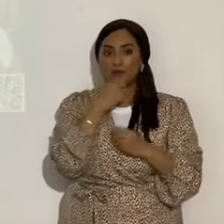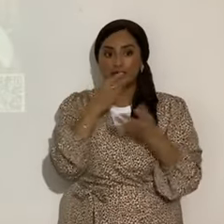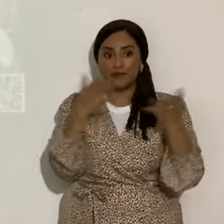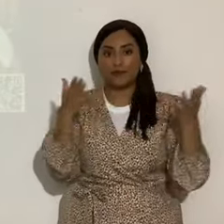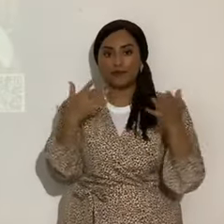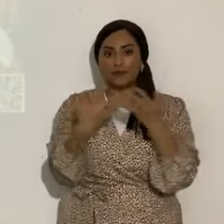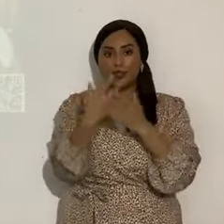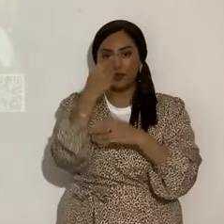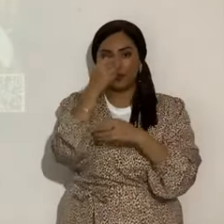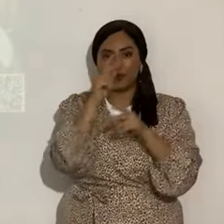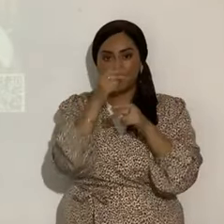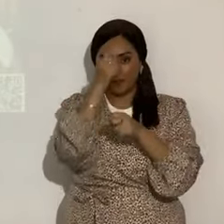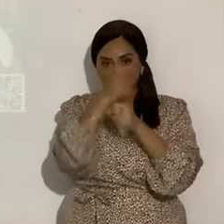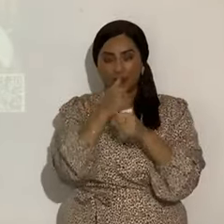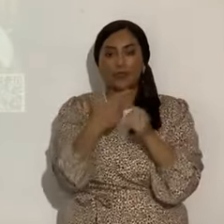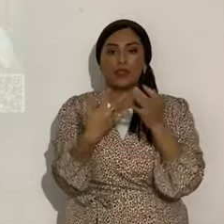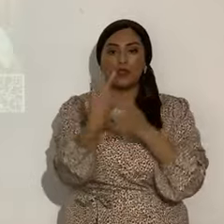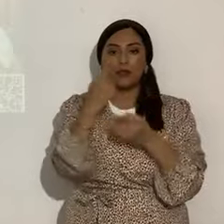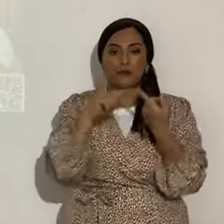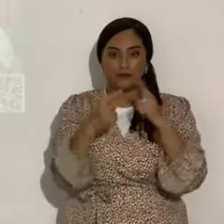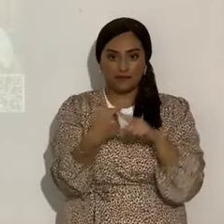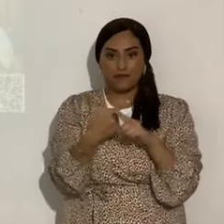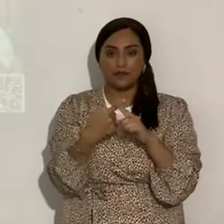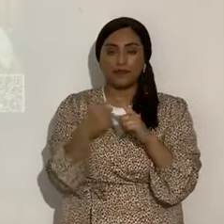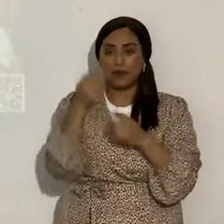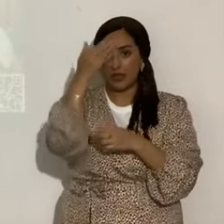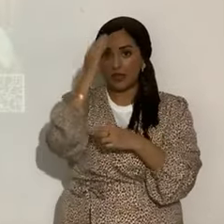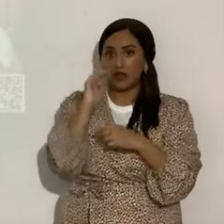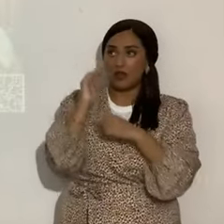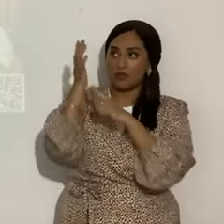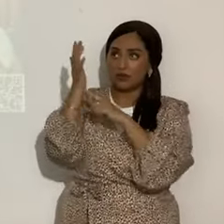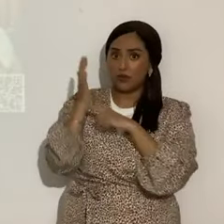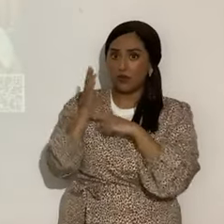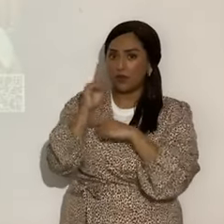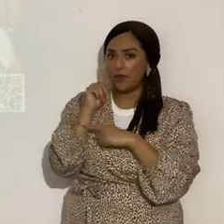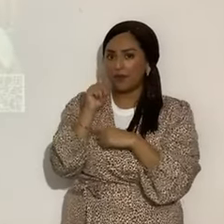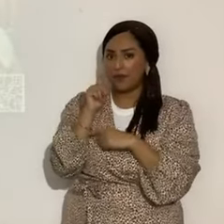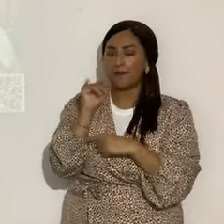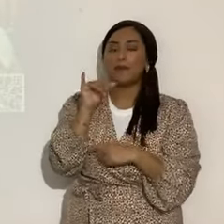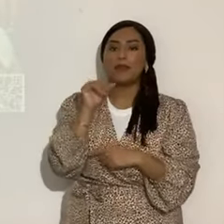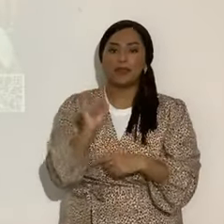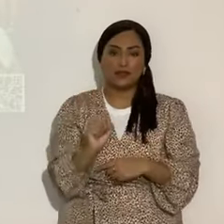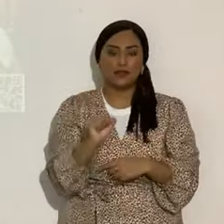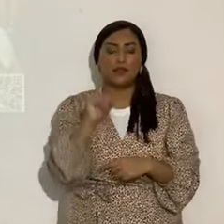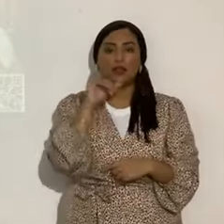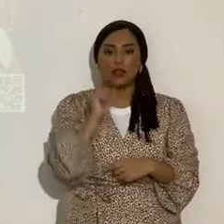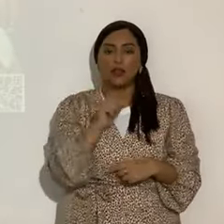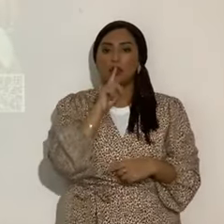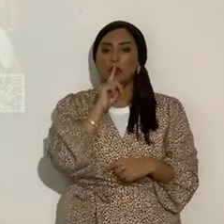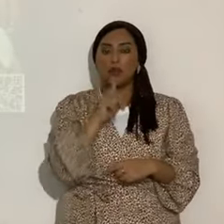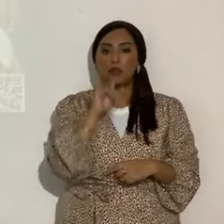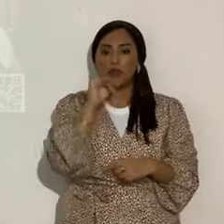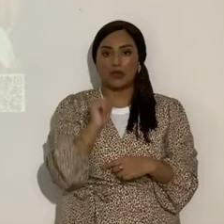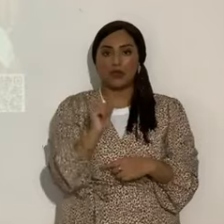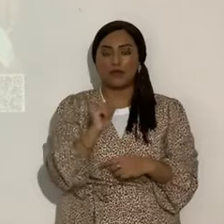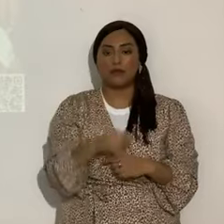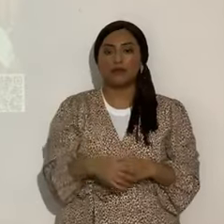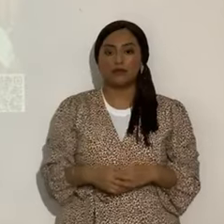todos, con mucho cariño y respeto. ¿Es una señal del Todopoderoso? Sí. Sin duda alguna, sí. De